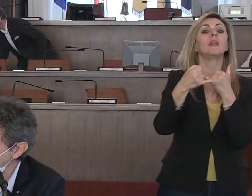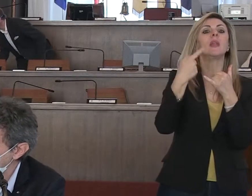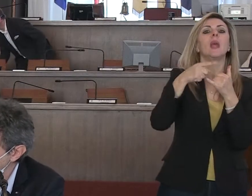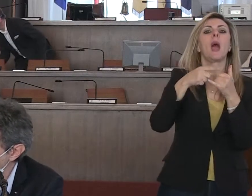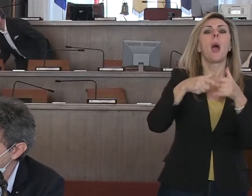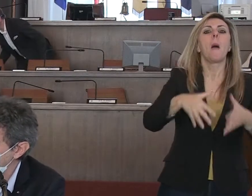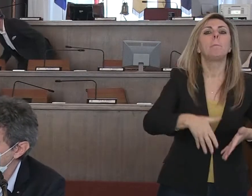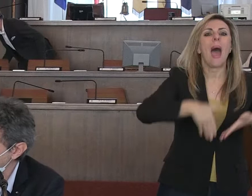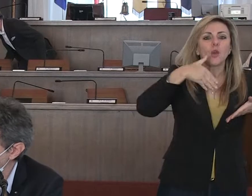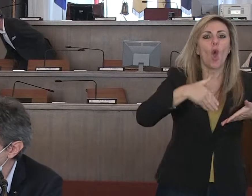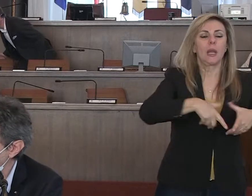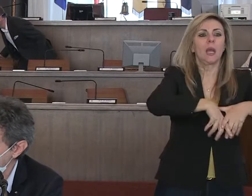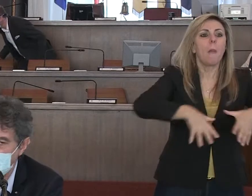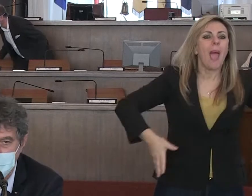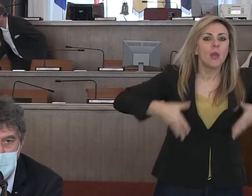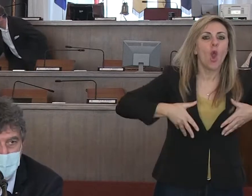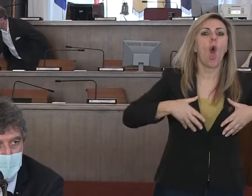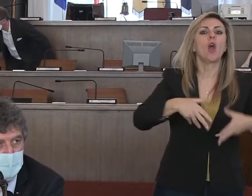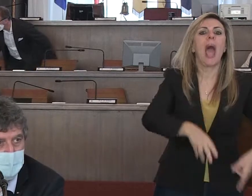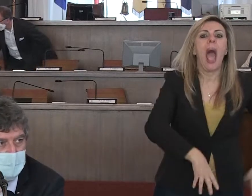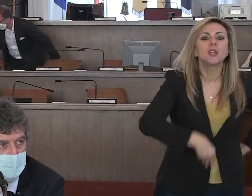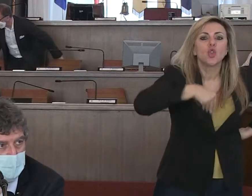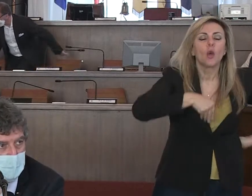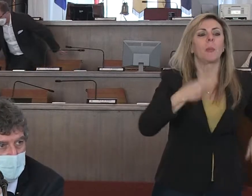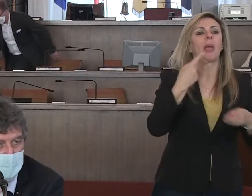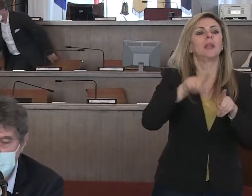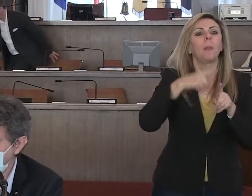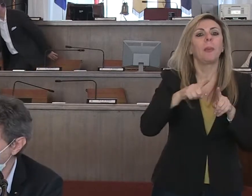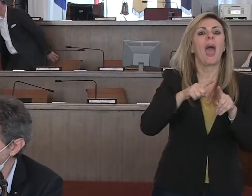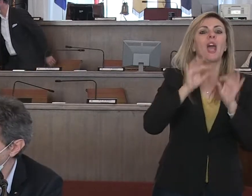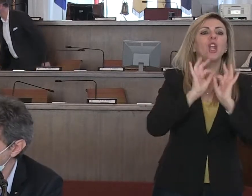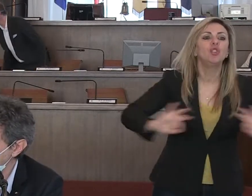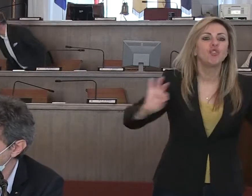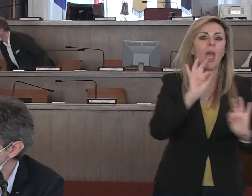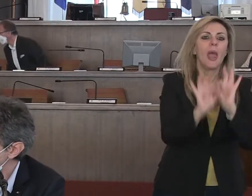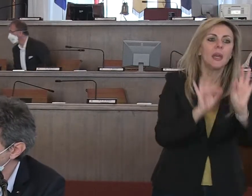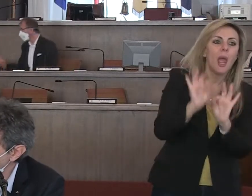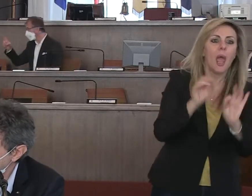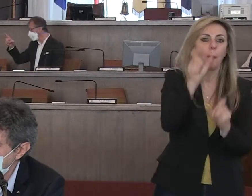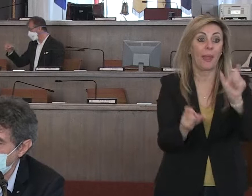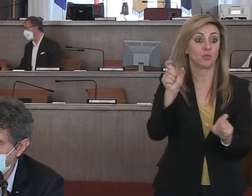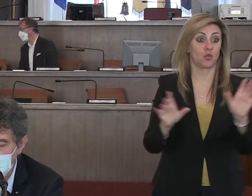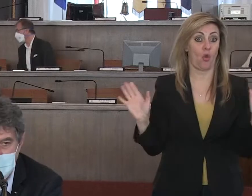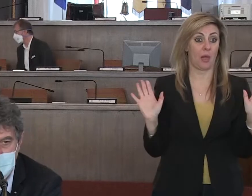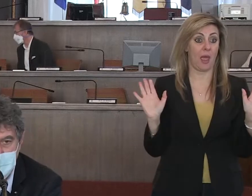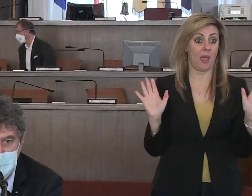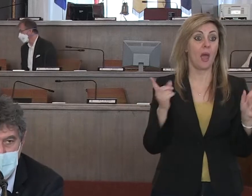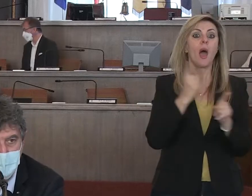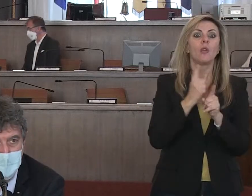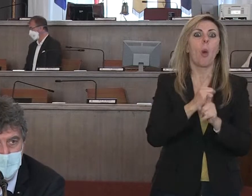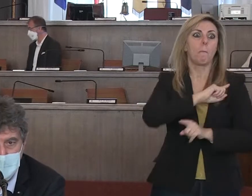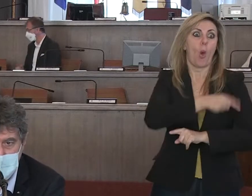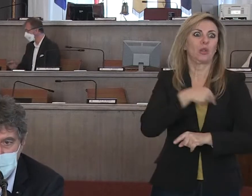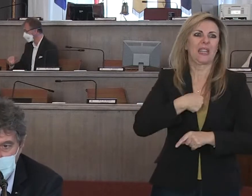traverse, assorbenti, quindi materiale impermeabile, igienizzante per l'igiene della persona e così via. Noi abbiamo una potenzialità, l